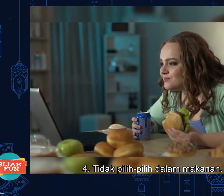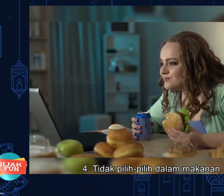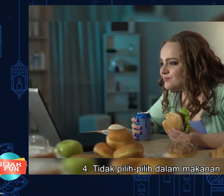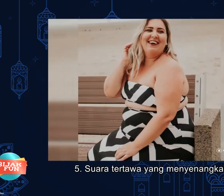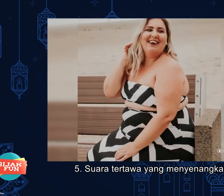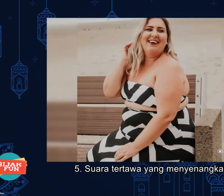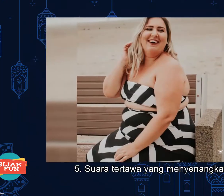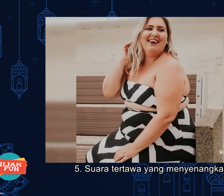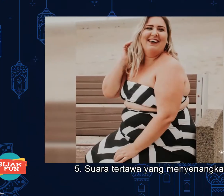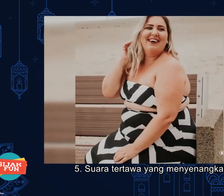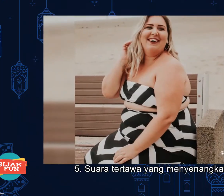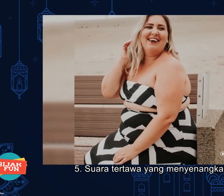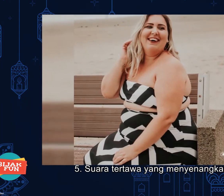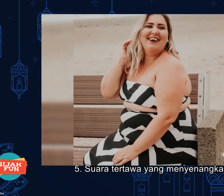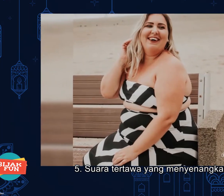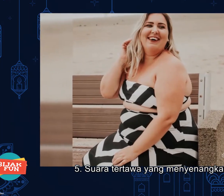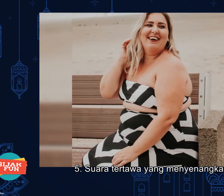Lima, suara tertawa yang menyenangkan.